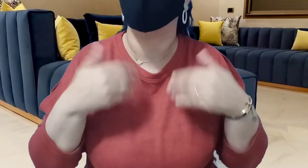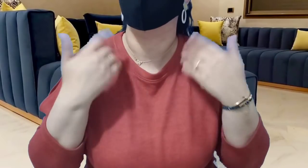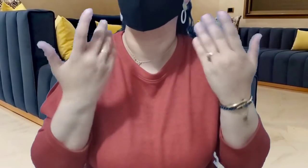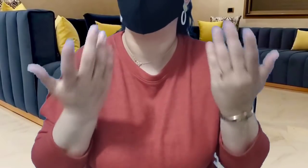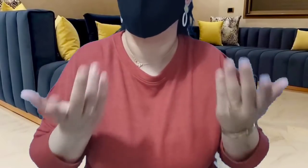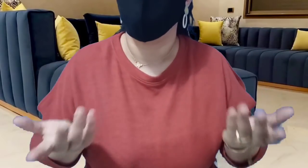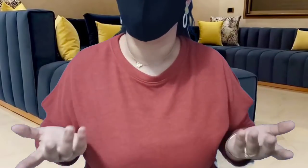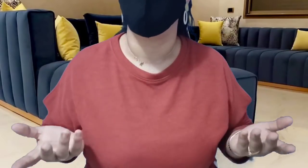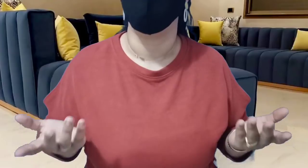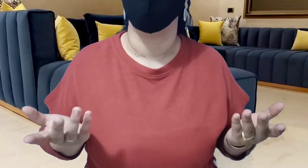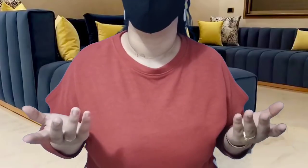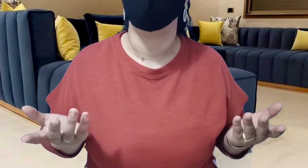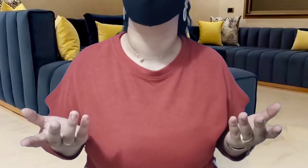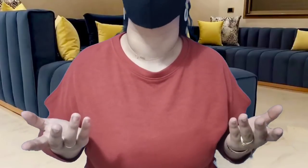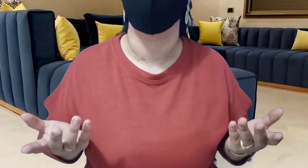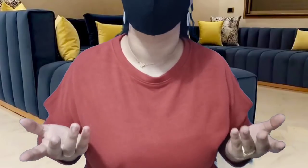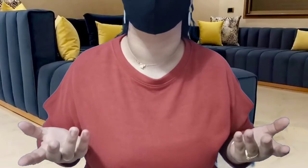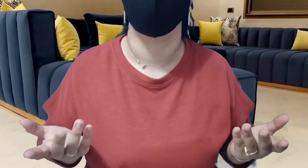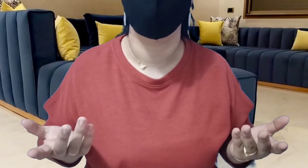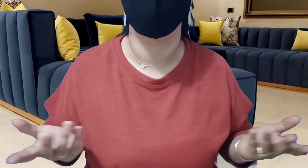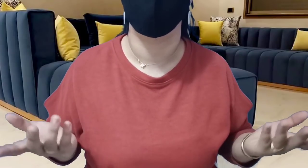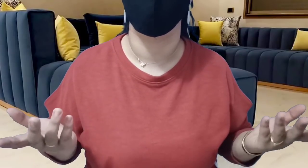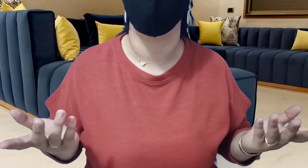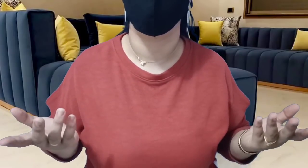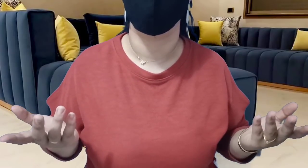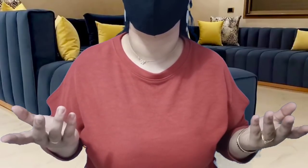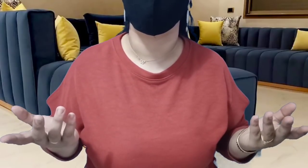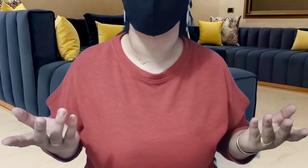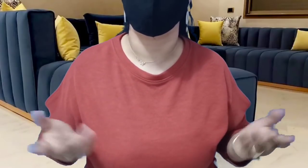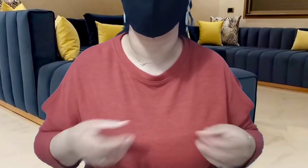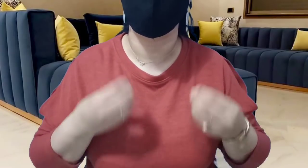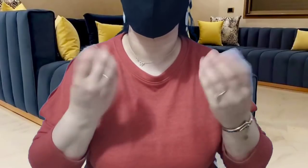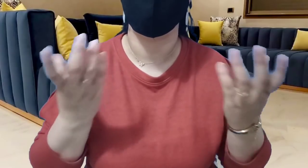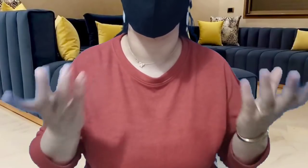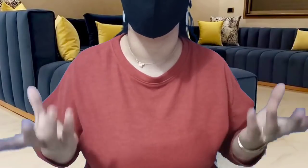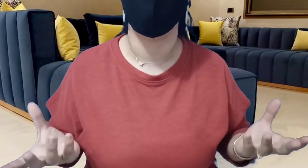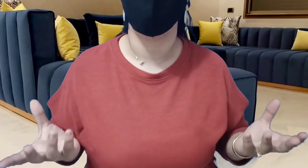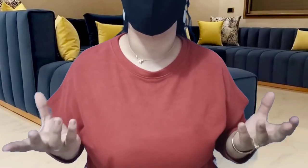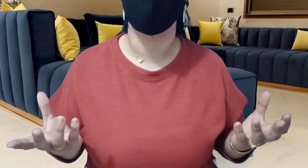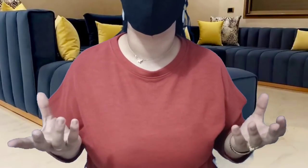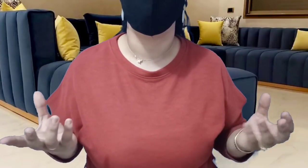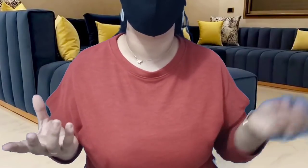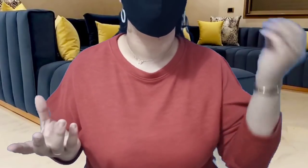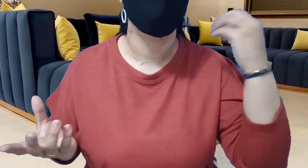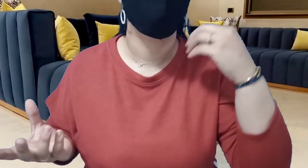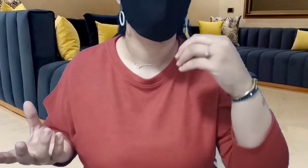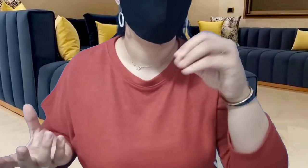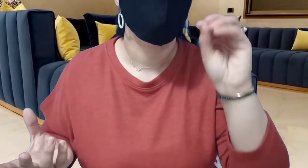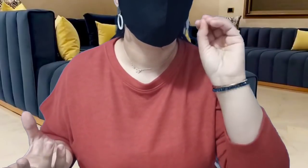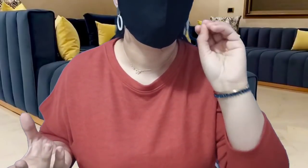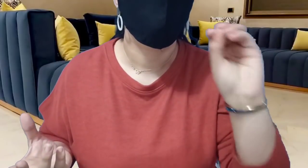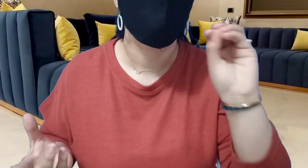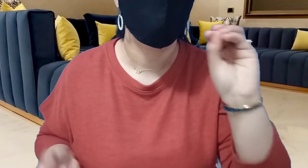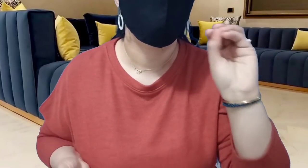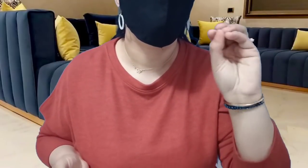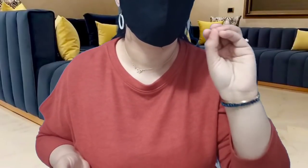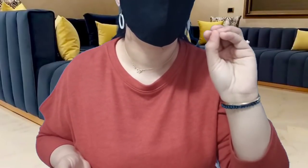شحال كتجيب لك ديال الفلوس البينقة في شهر يعني بإمكانك تسكن ولادك سكنة